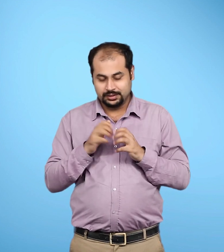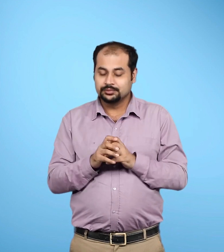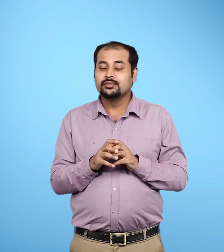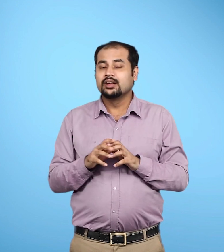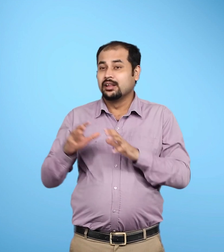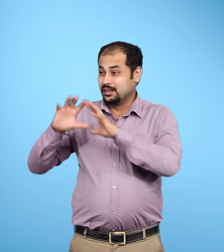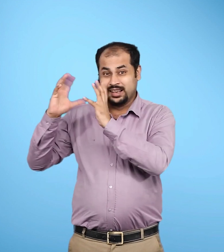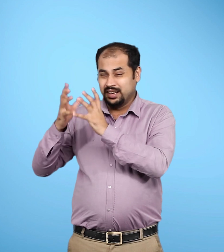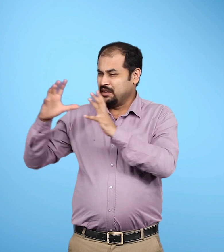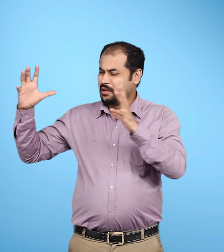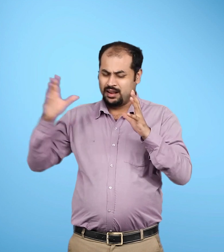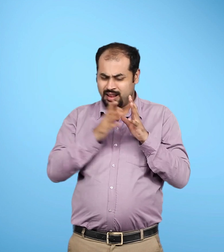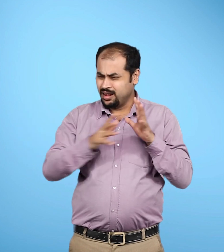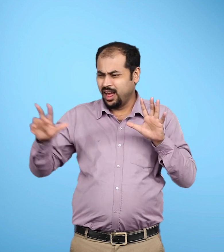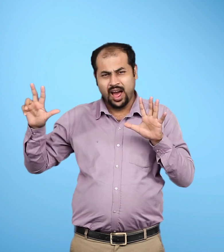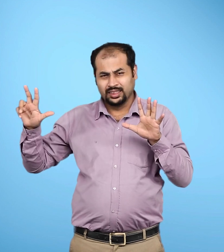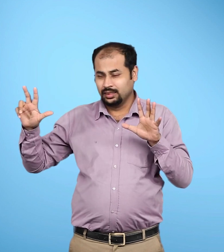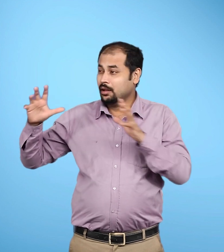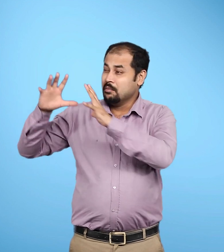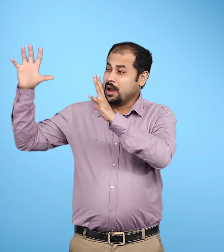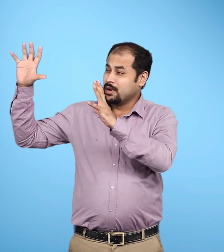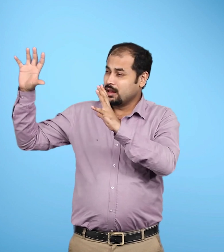आकार में यहाँ पाँच्वा सबसे बड़ा ग्रह है